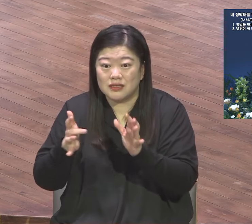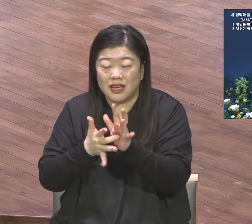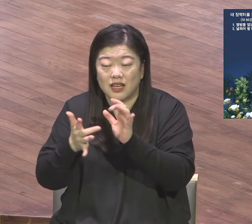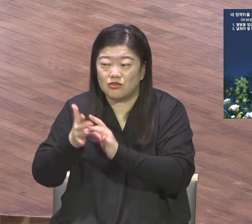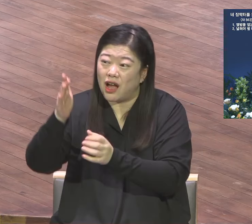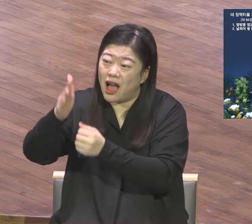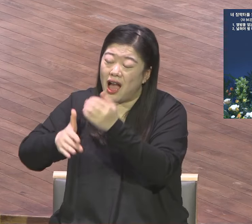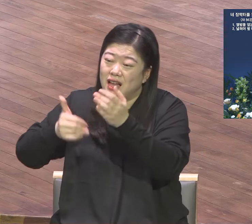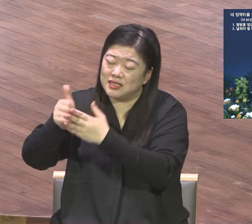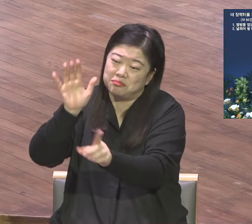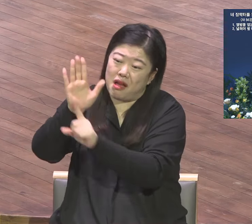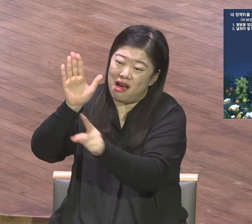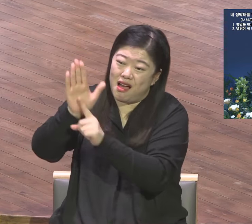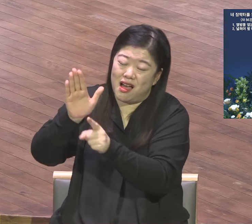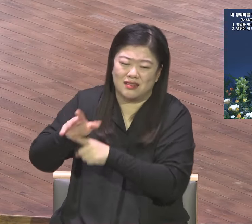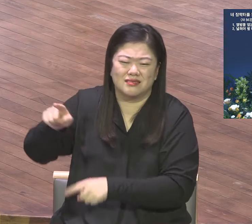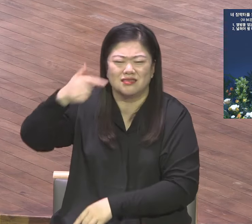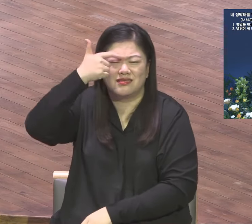대항하면서 외쳤어요